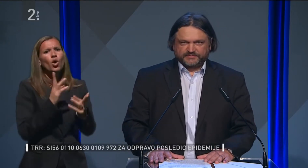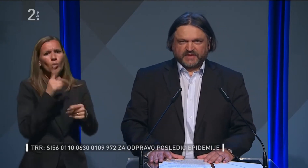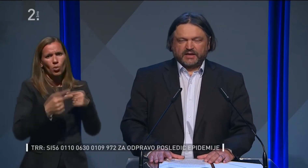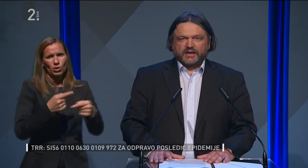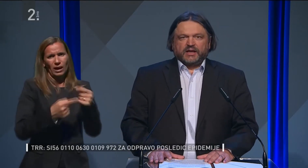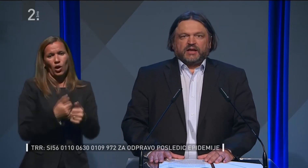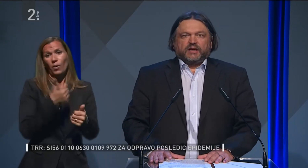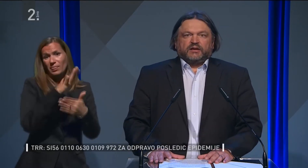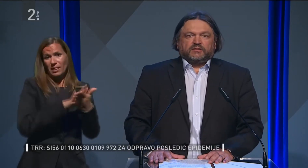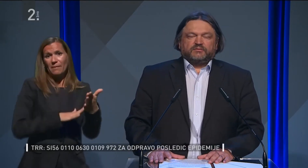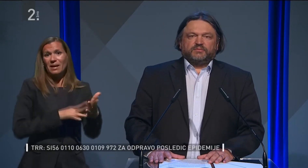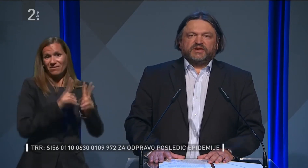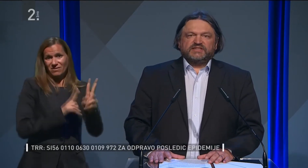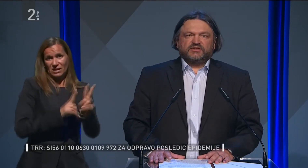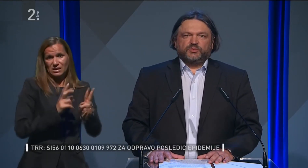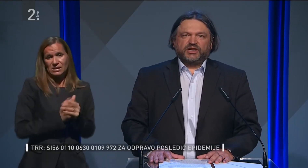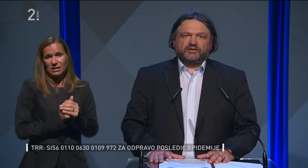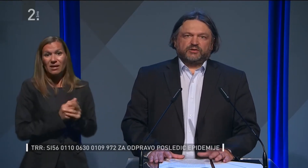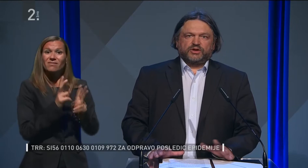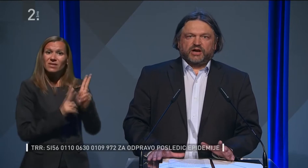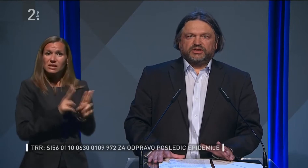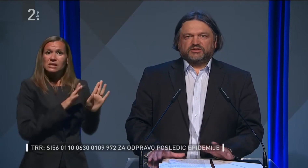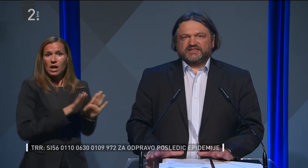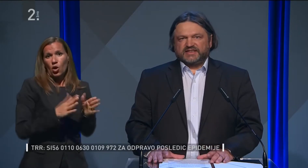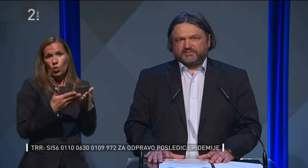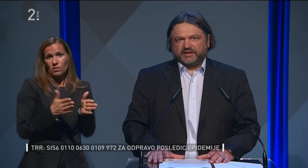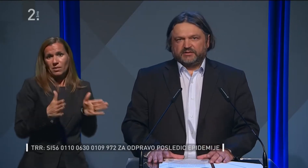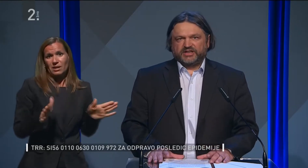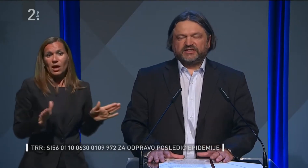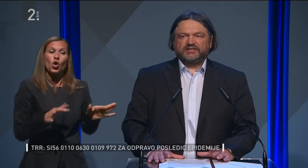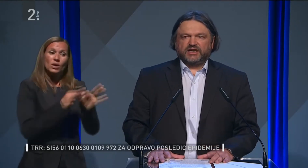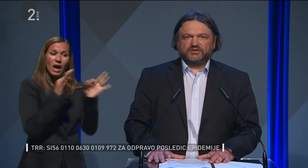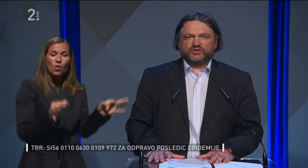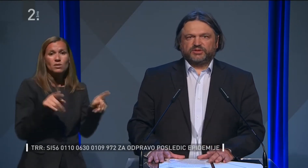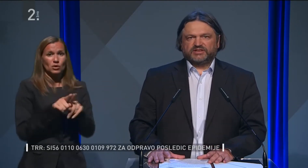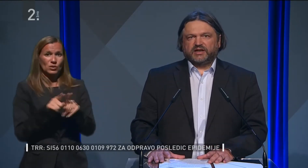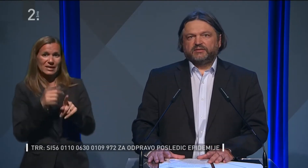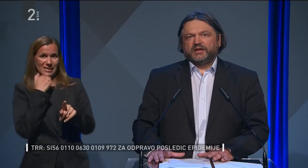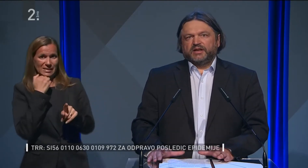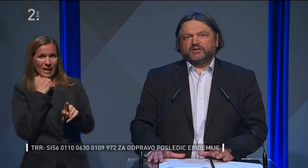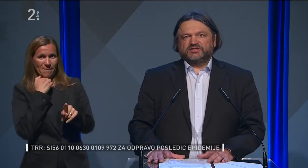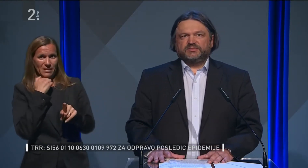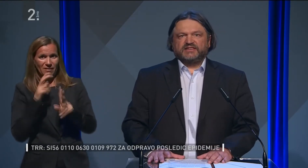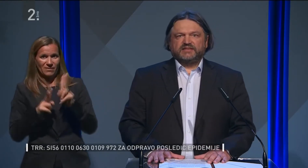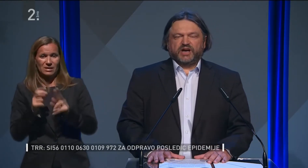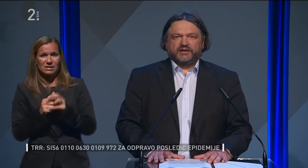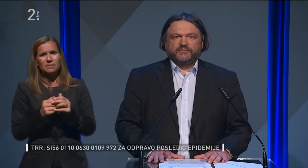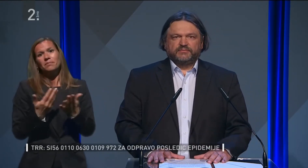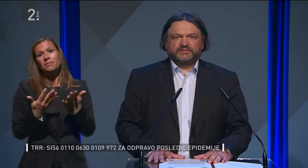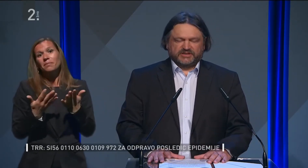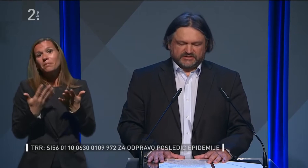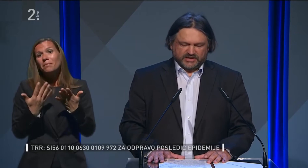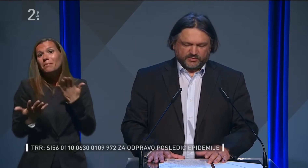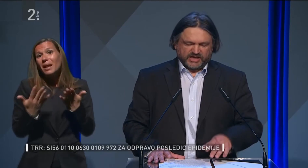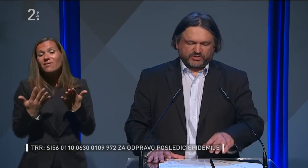vrci. Vrci se odpirajo tako javni kot zasedni. Predviden datum odprtja je 18. maj.